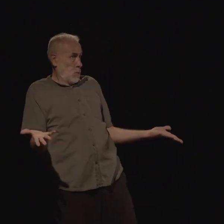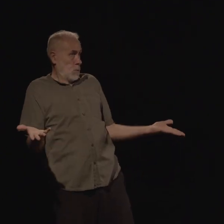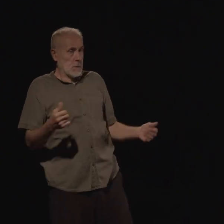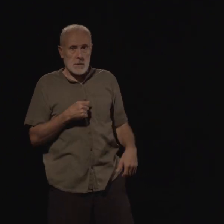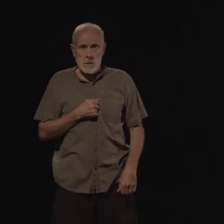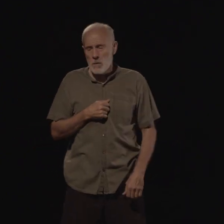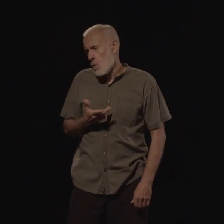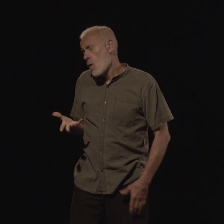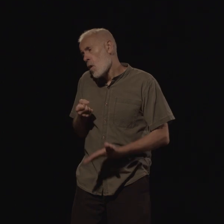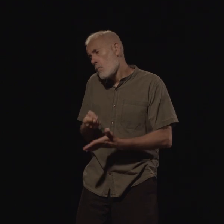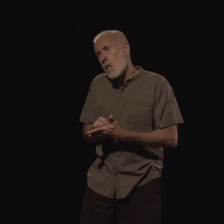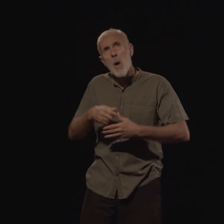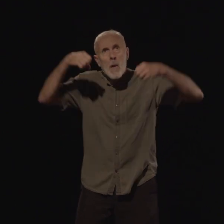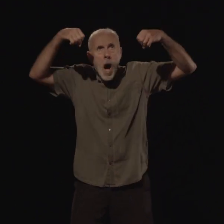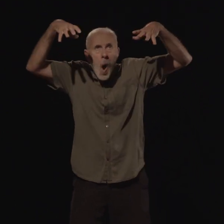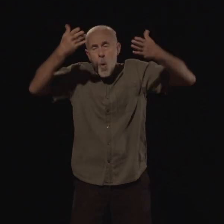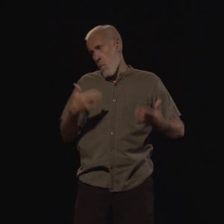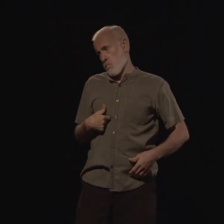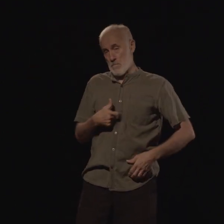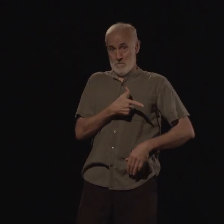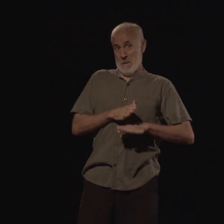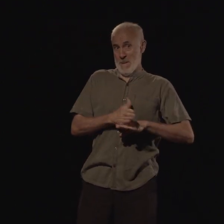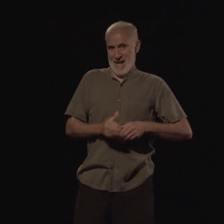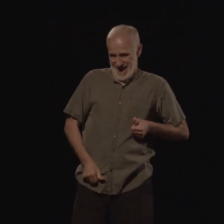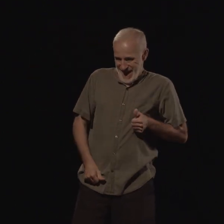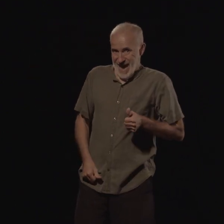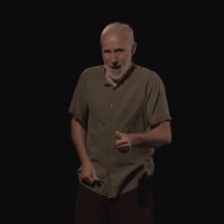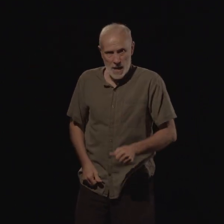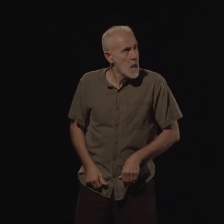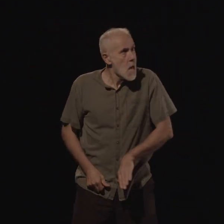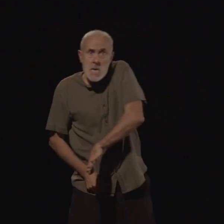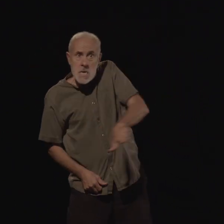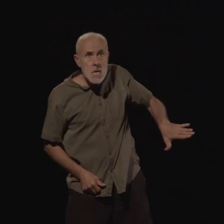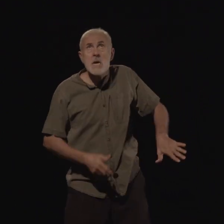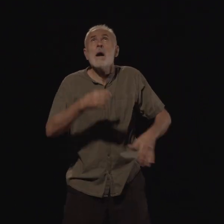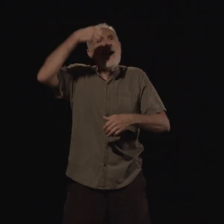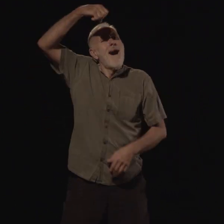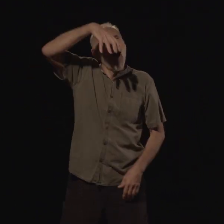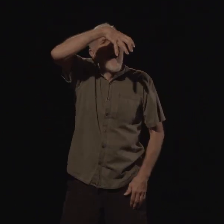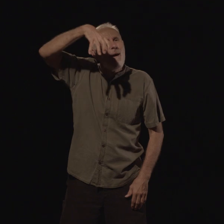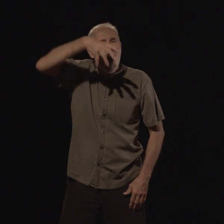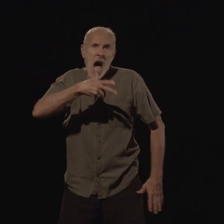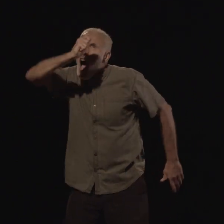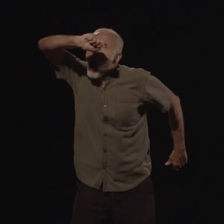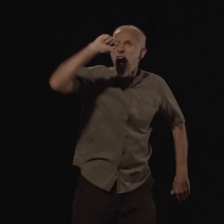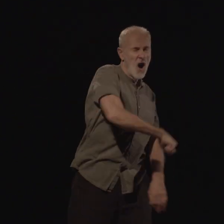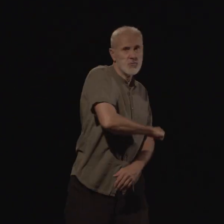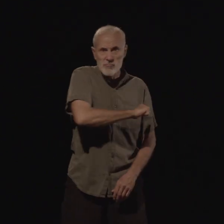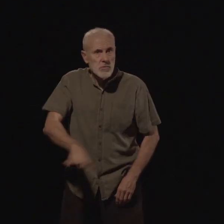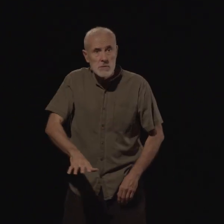Allume au moins la lumière alors, dit la femme. Et elle voulut l'allumer. Mais l'homme arracha la lampe qui pendait au plafond et dit « Ça non